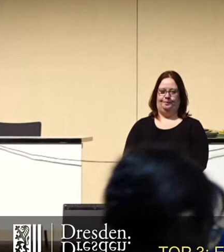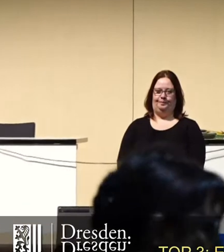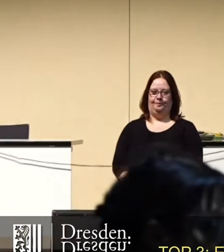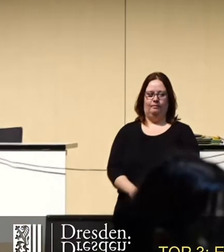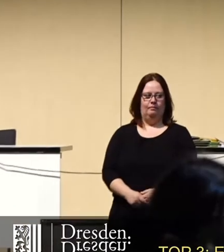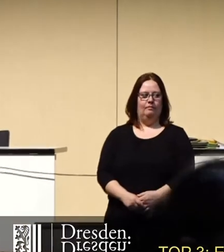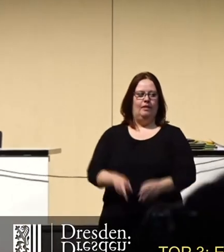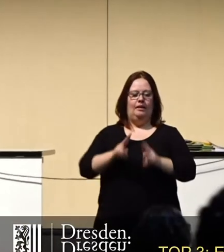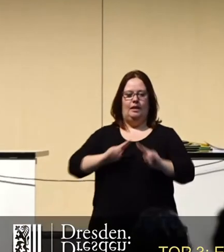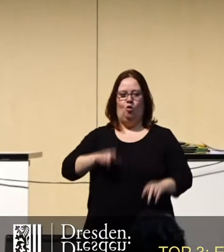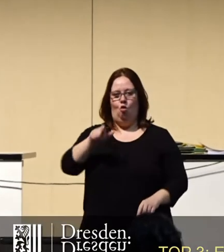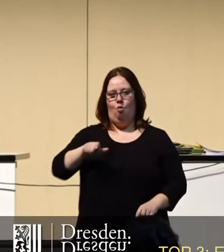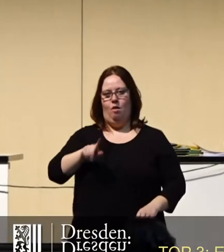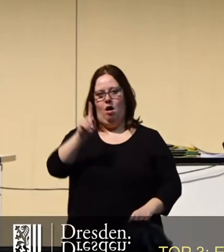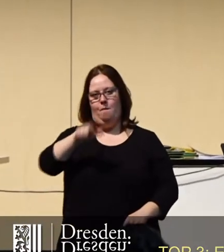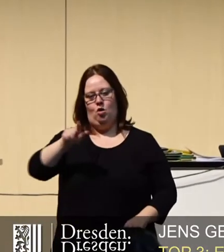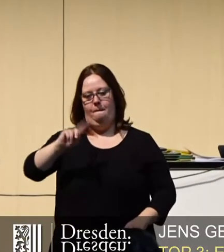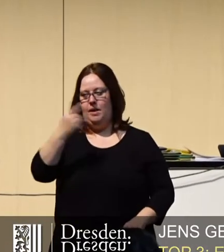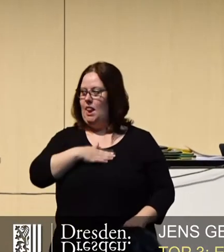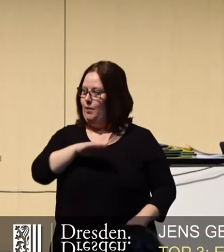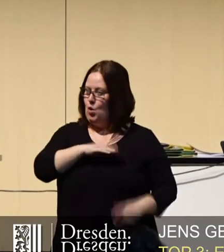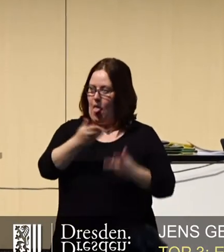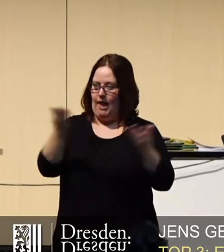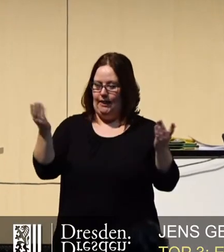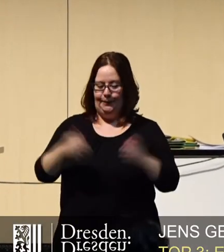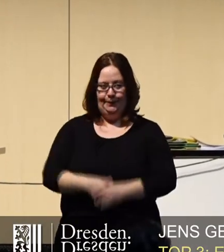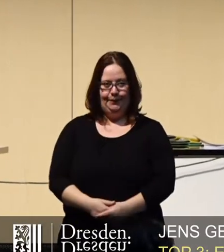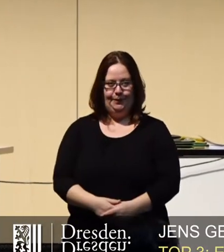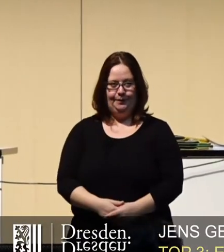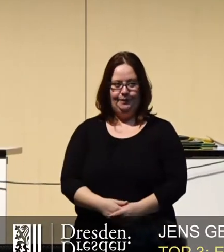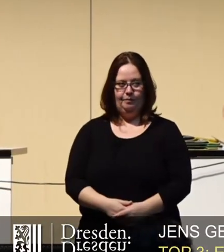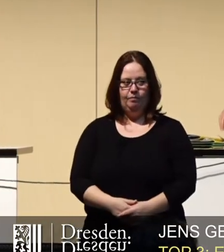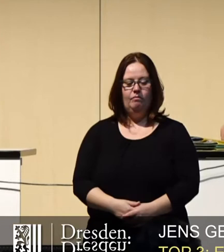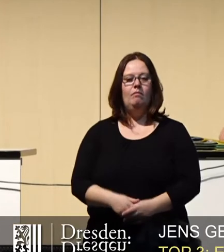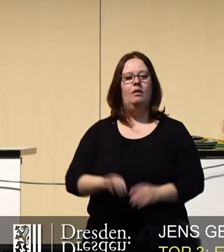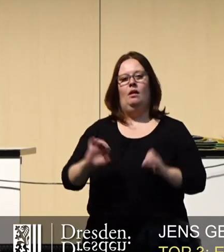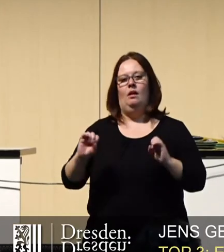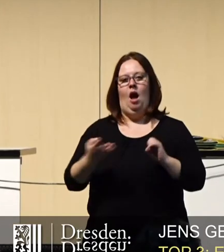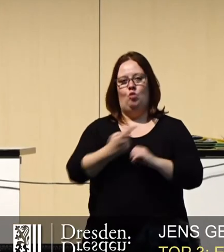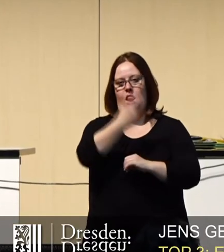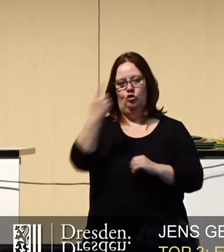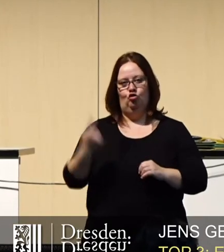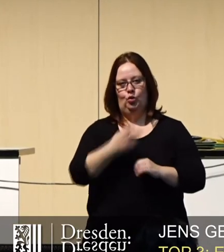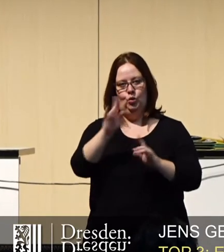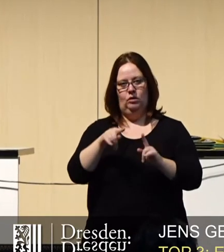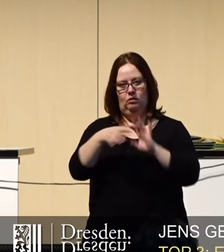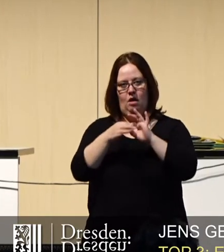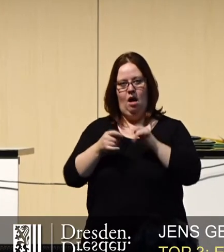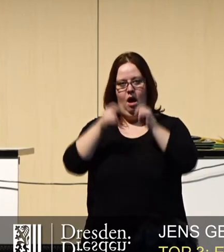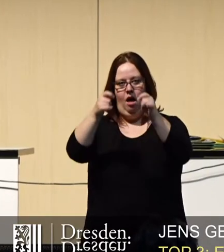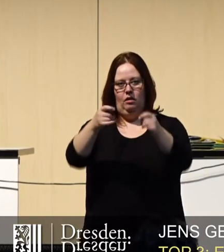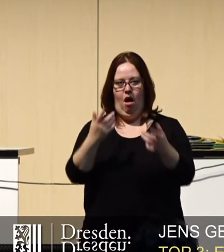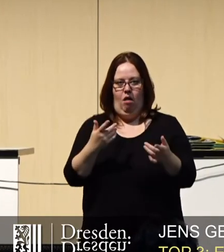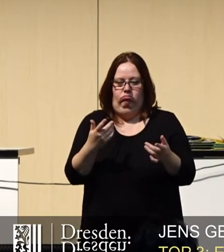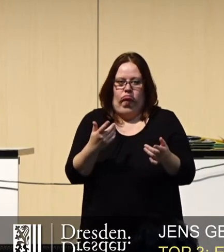Sehr geehrter Herr Oberbürgermeister, liebe Kolleginnen und Kollegen. Die Aktuelle Stunde sowie unseren Antrag hätten wir